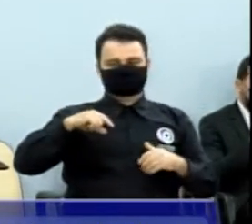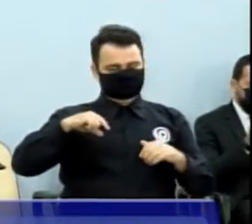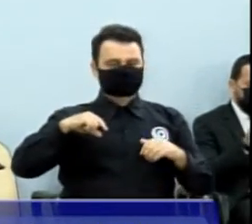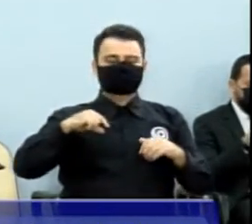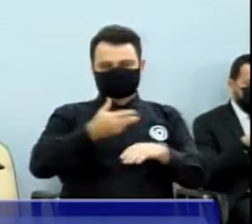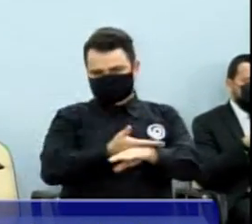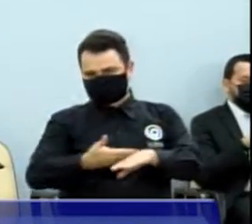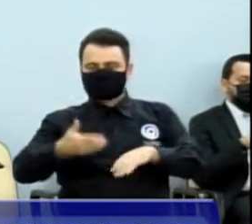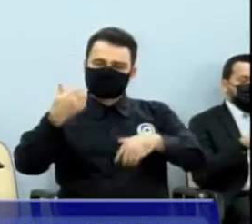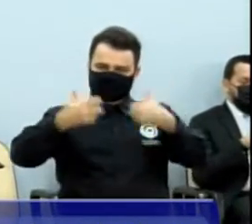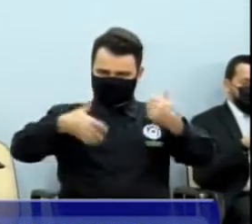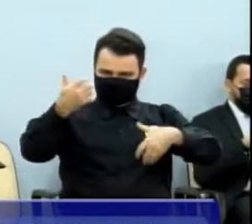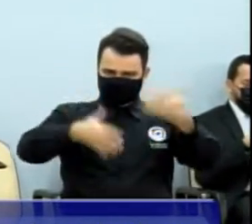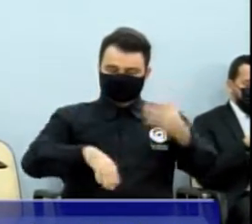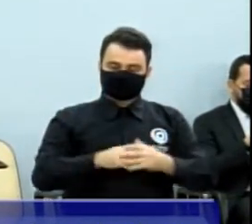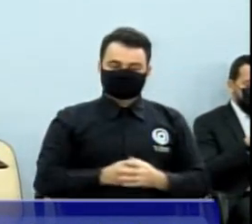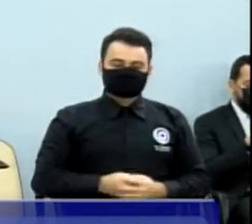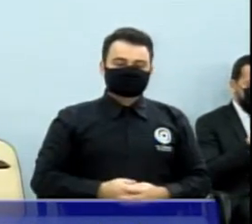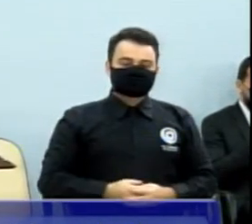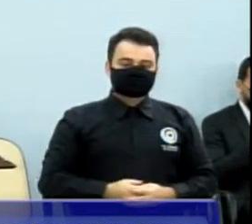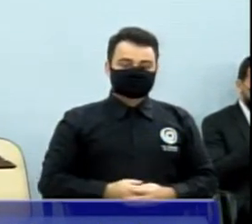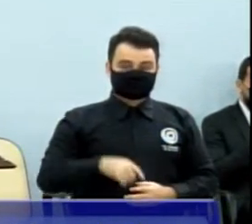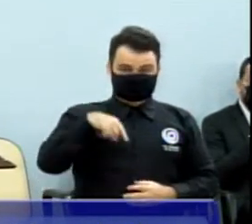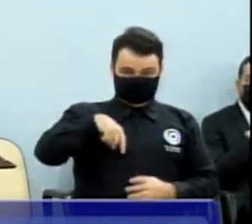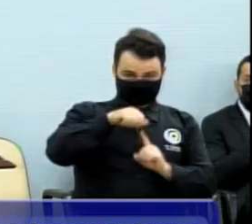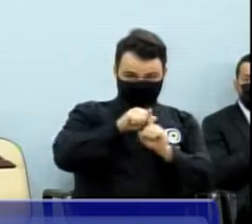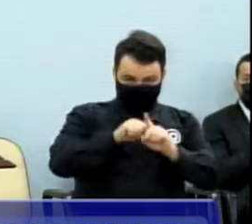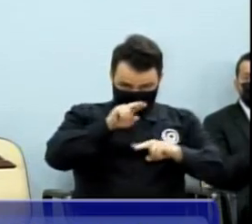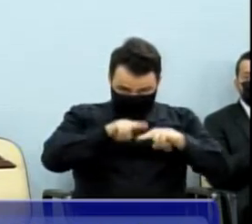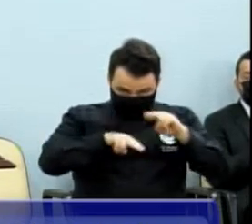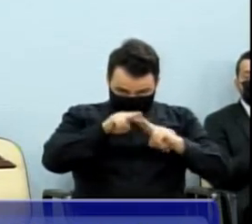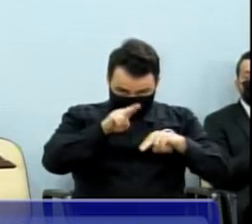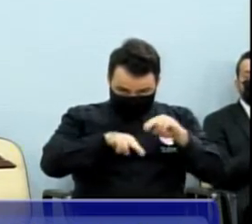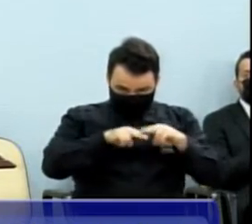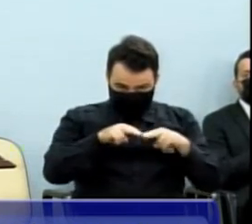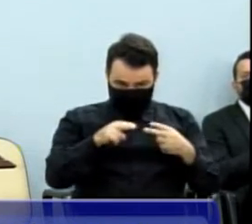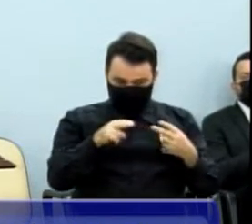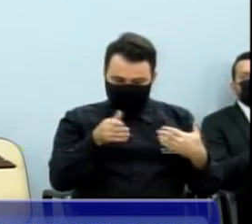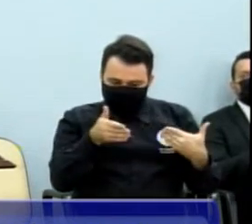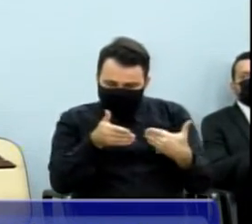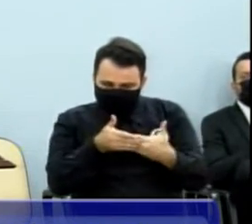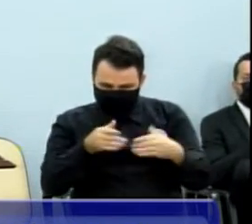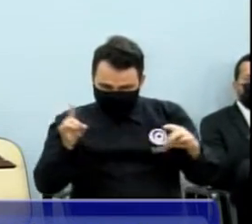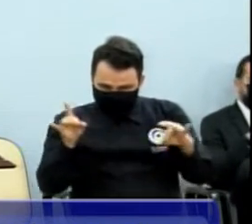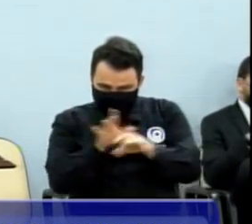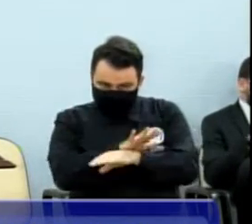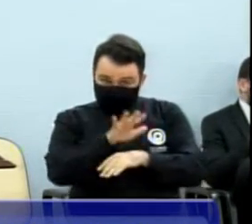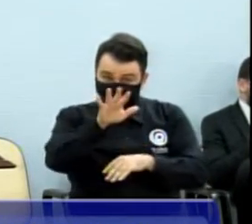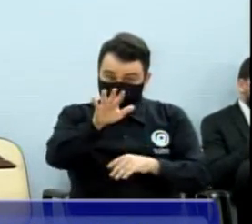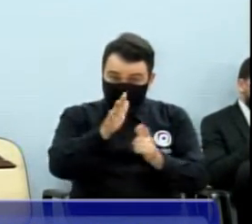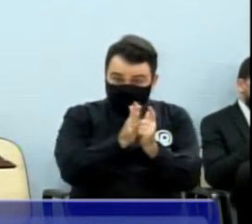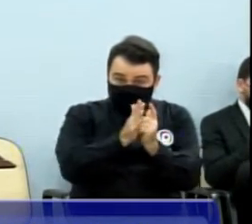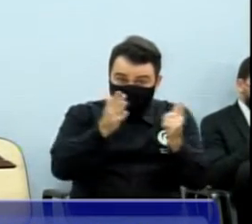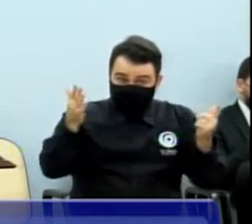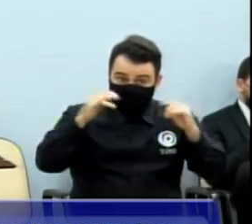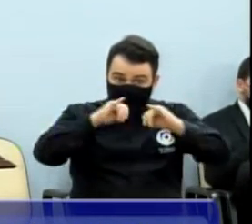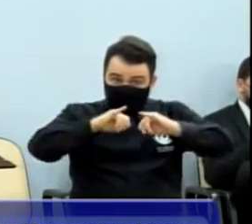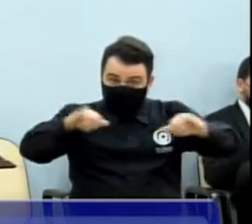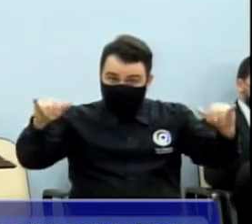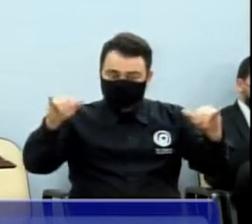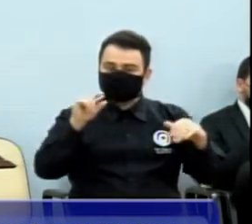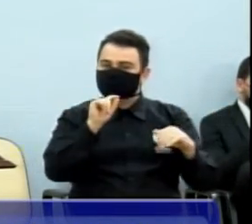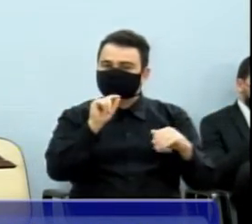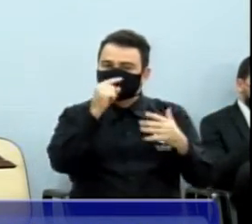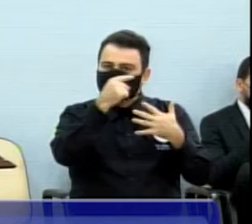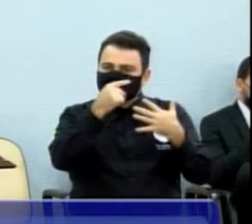no último dia praticamente do mês de junho, o Jornal de Hoje trouxe alguns apontamentos